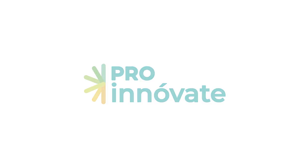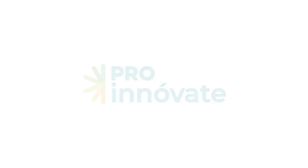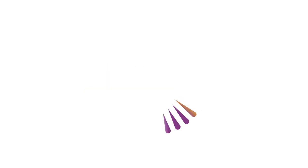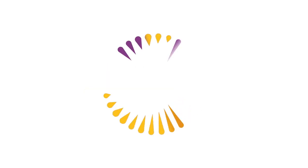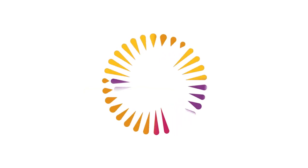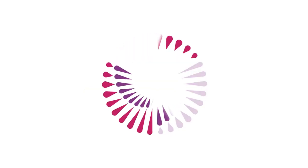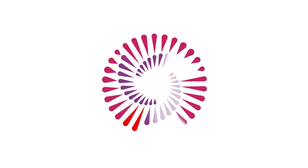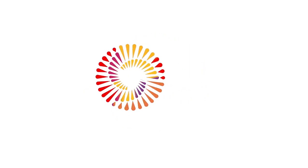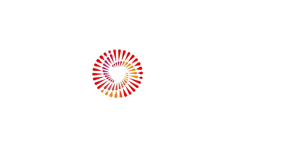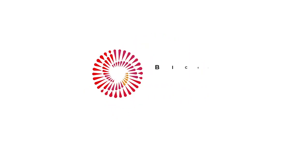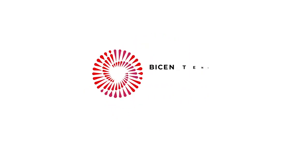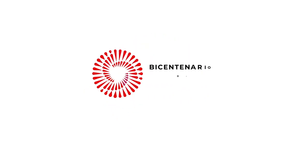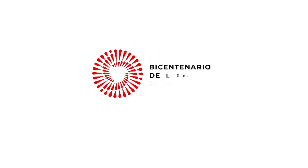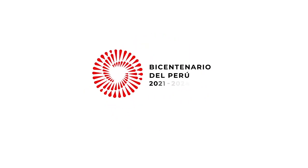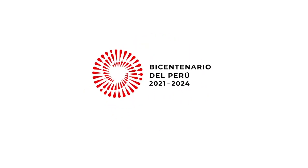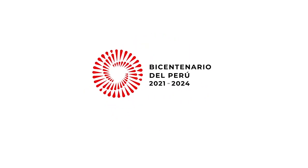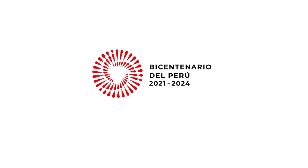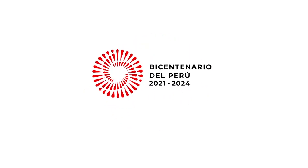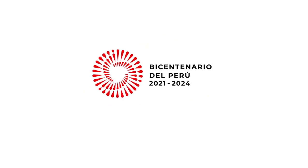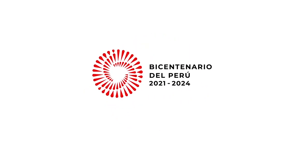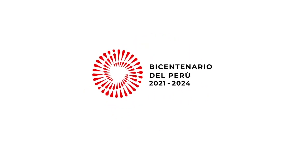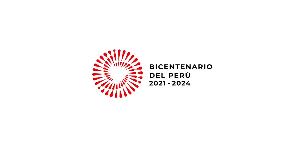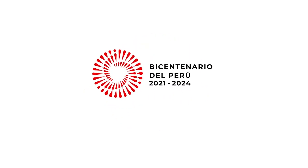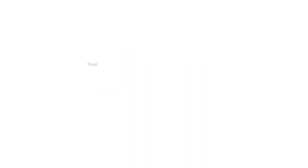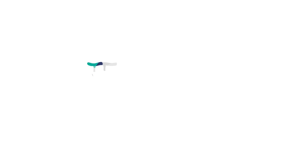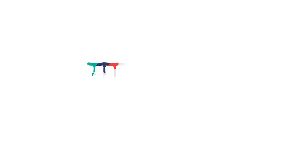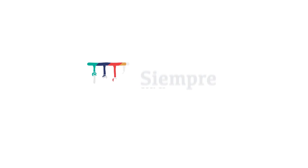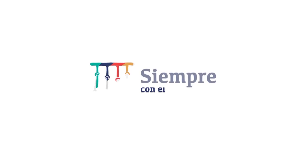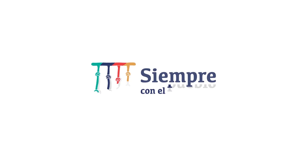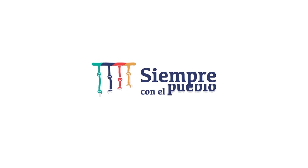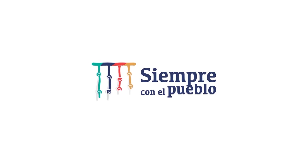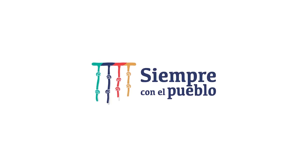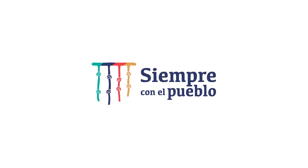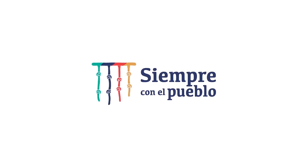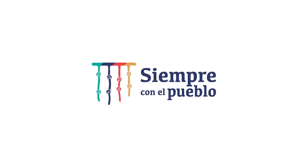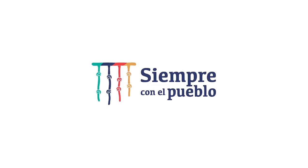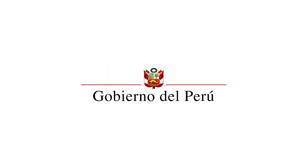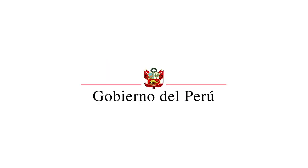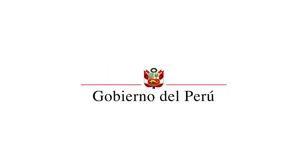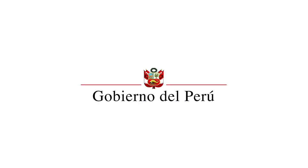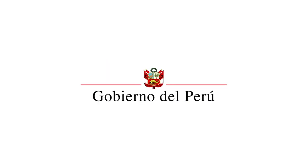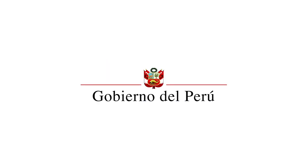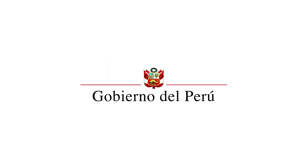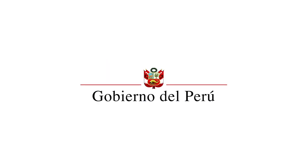Dice Centenario del Perú 2024 Siempre con el pueblo Gobierno del Perú